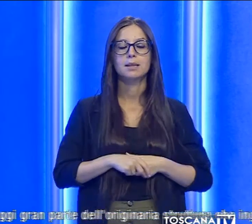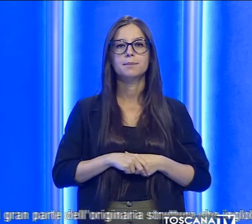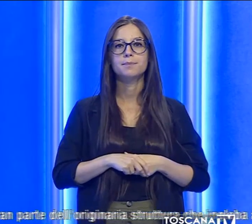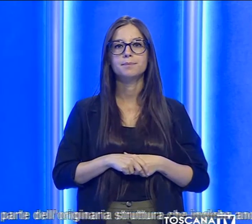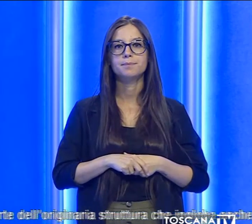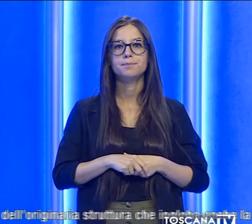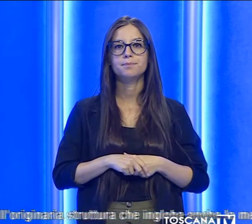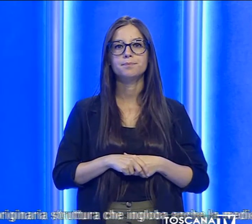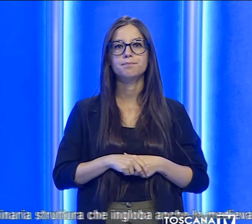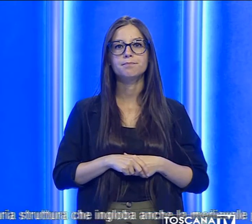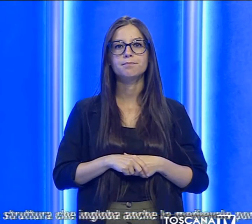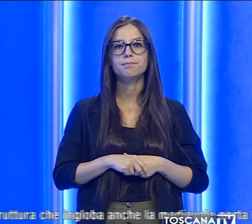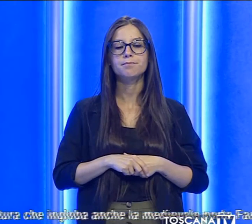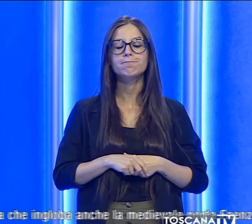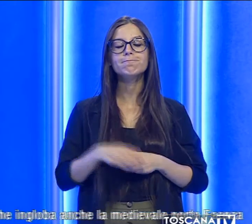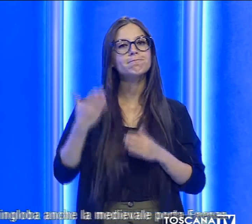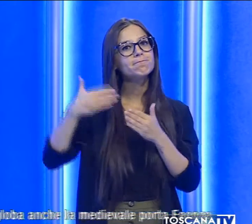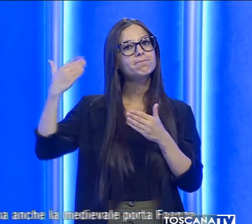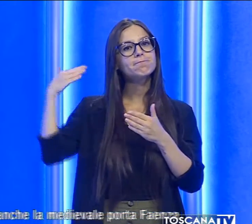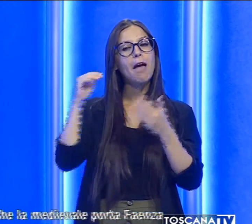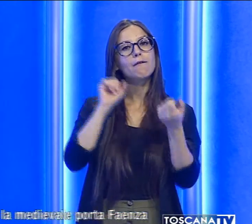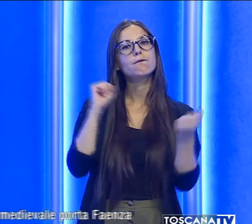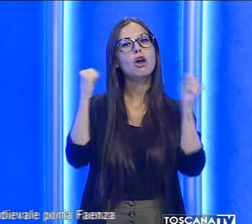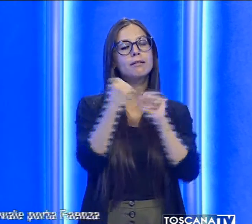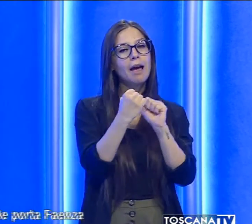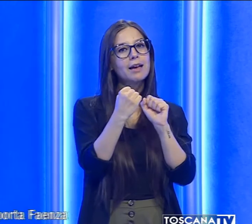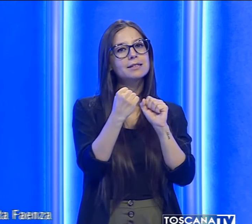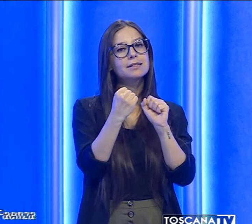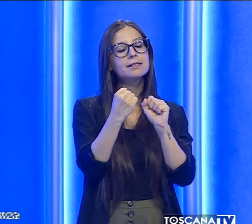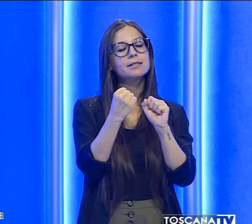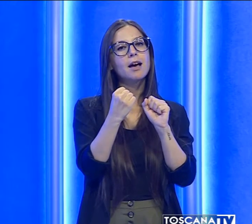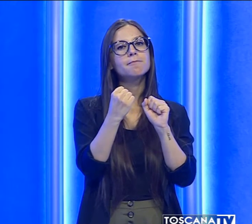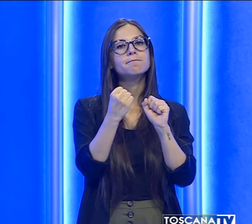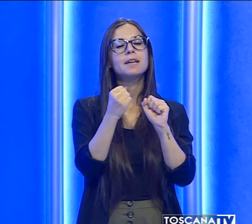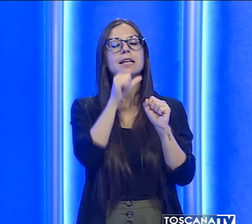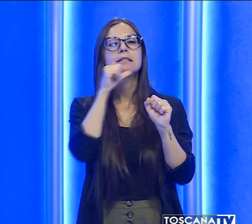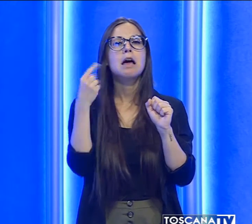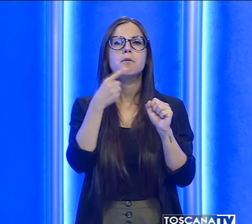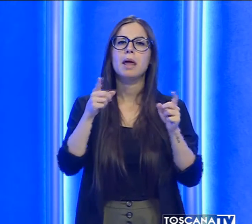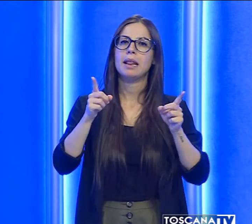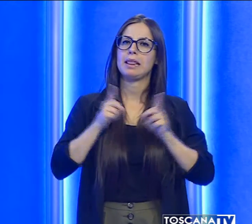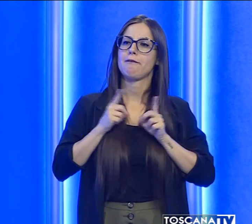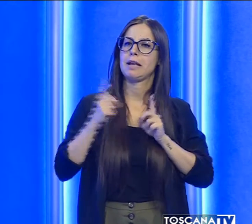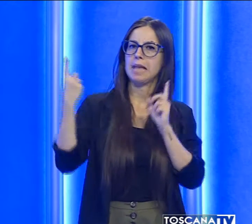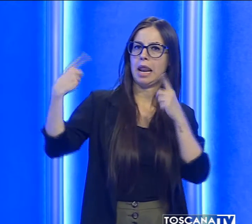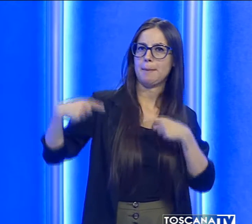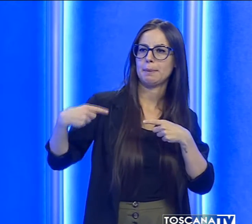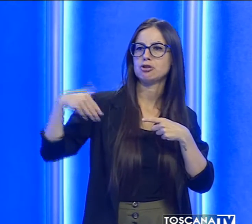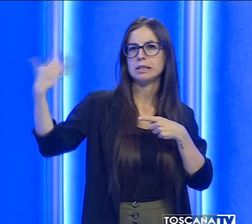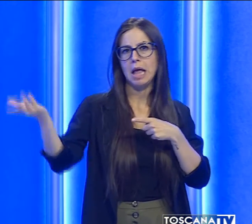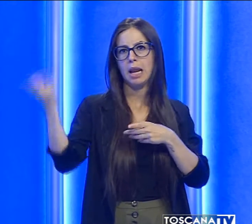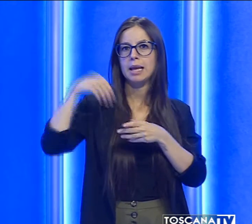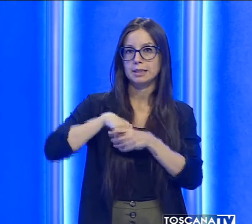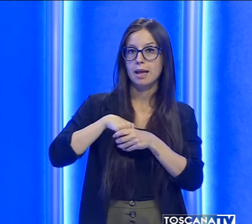Destinato a una doppia funzione di difesa dai nemici esterni e interni, la Fortezza mostra ancora